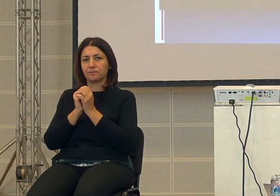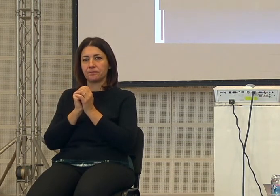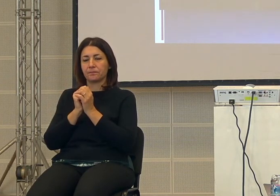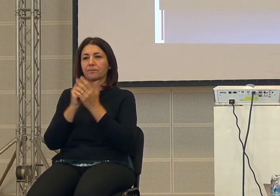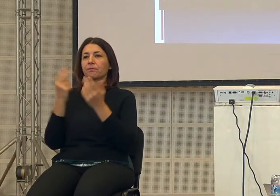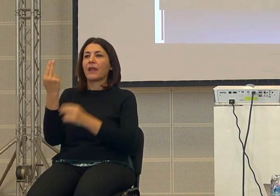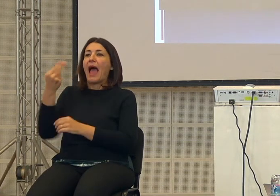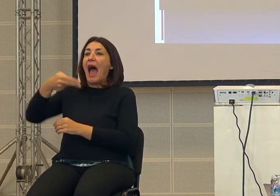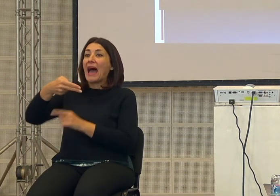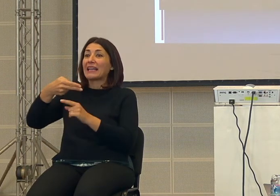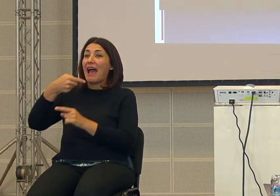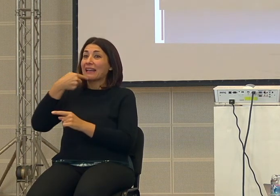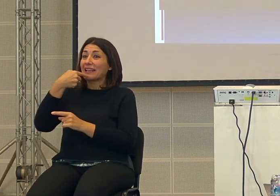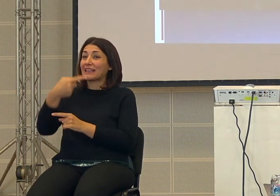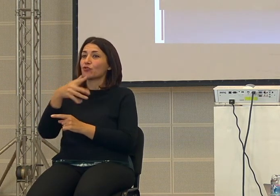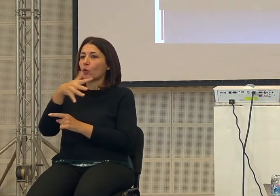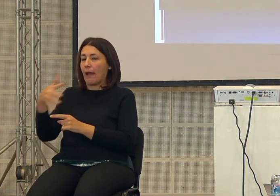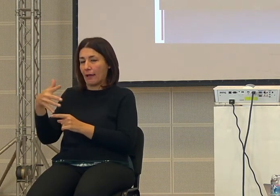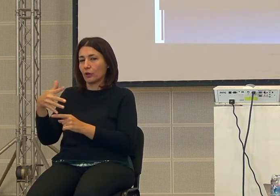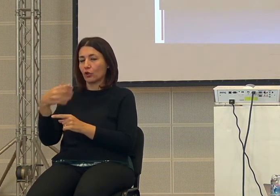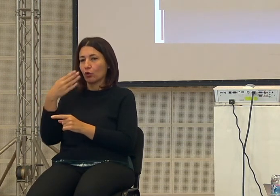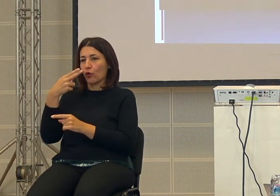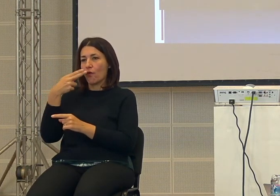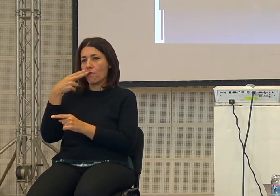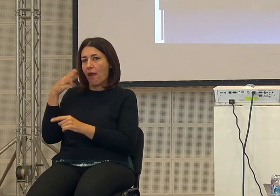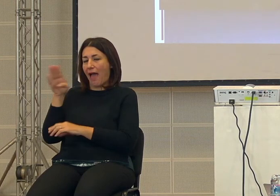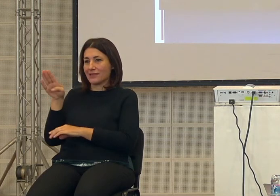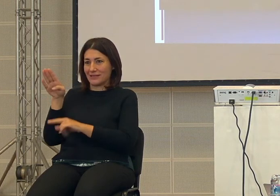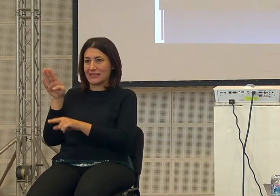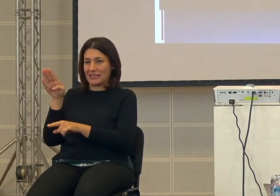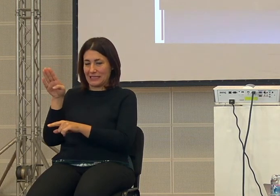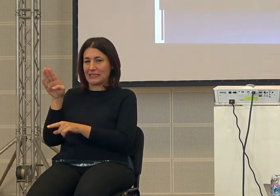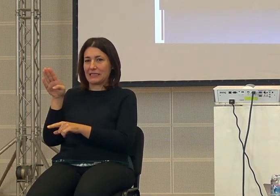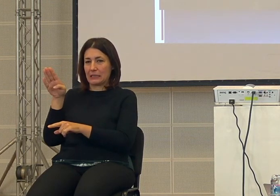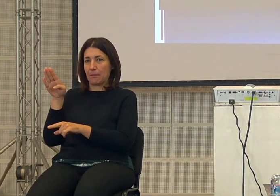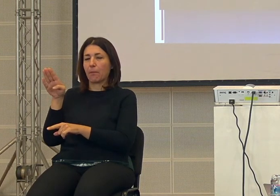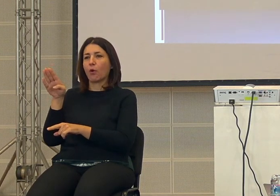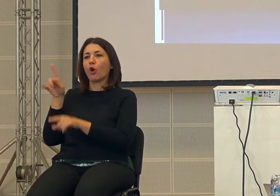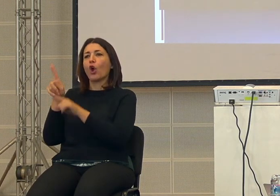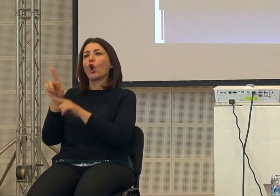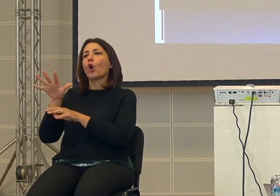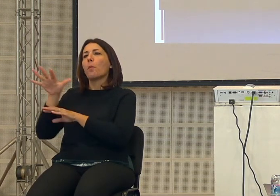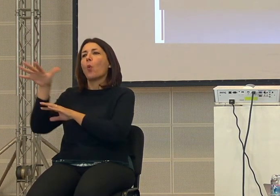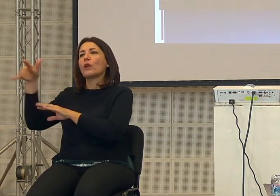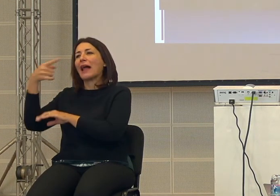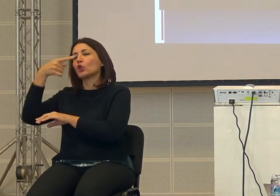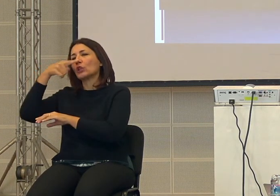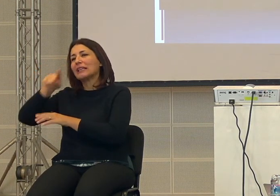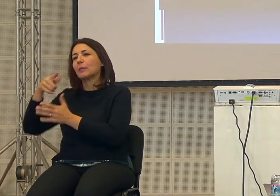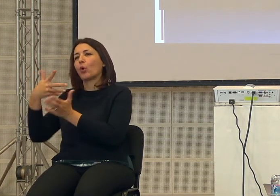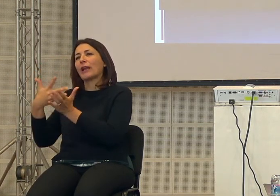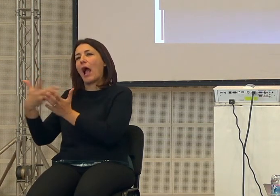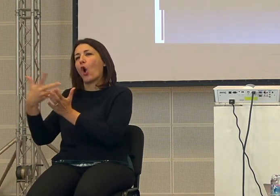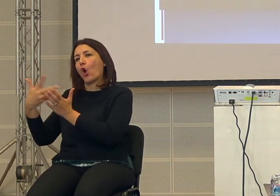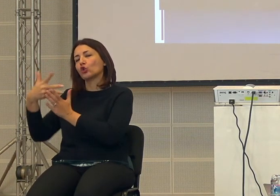Harari mette anche un altro il nazismo lui lo vede il nazismo vede come un'altra narrazione cioè come un altro